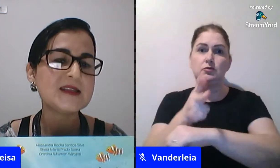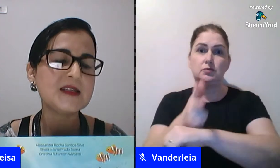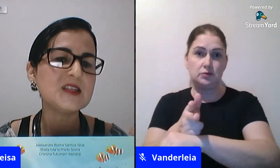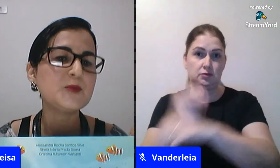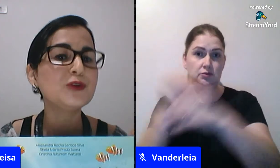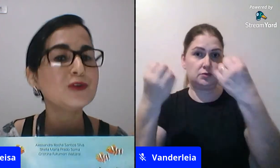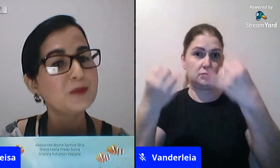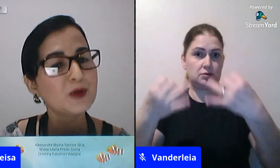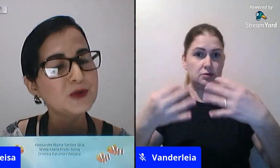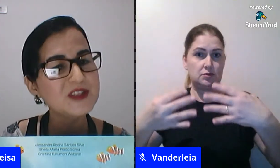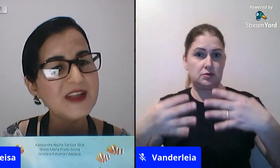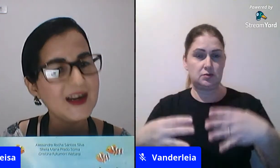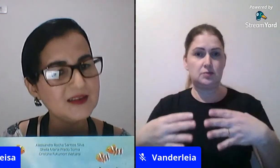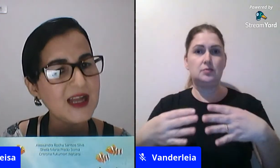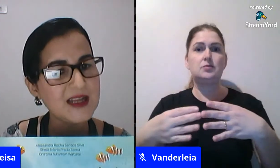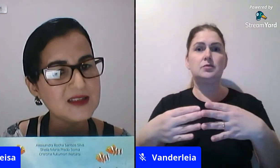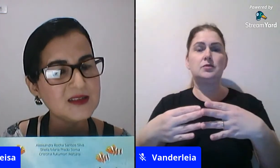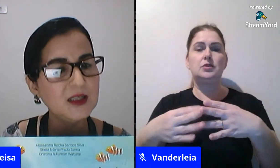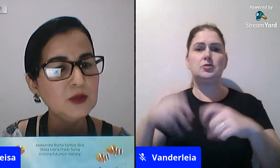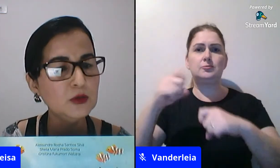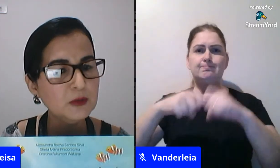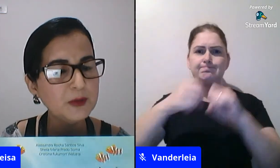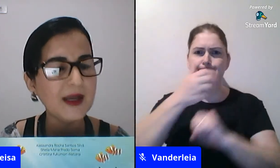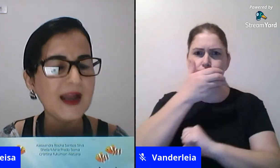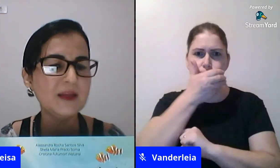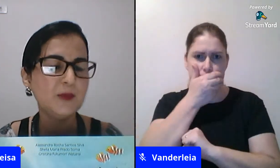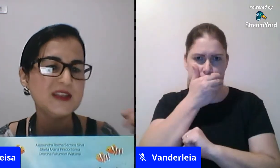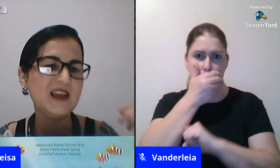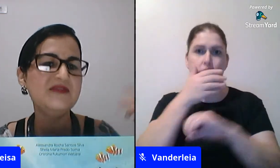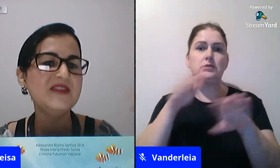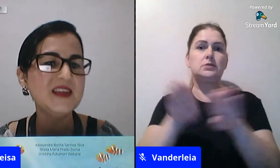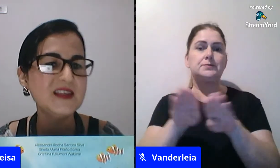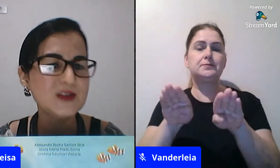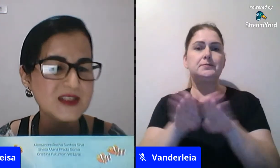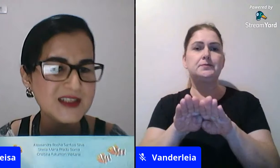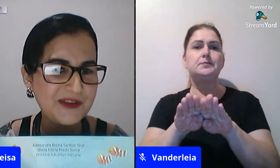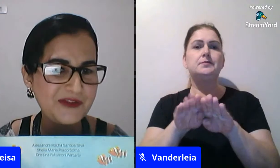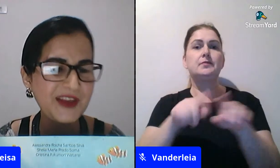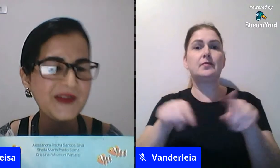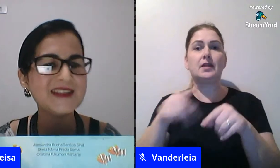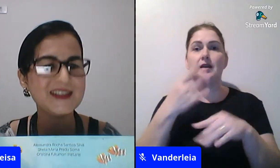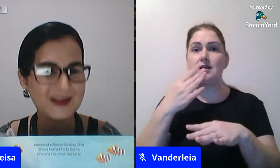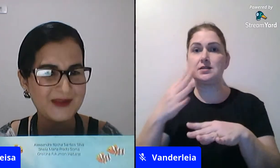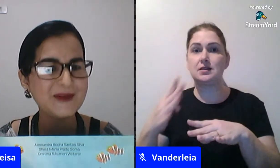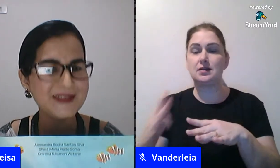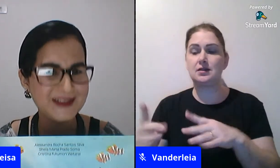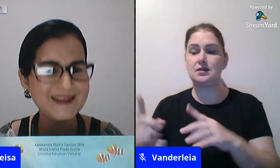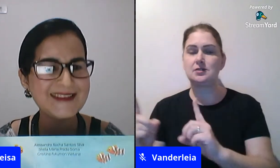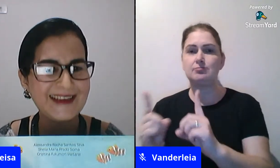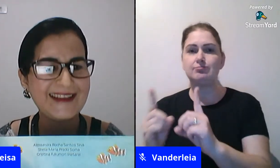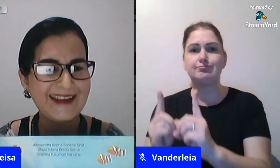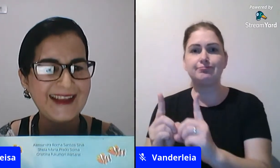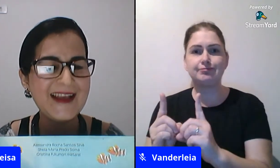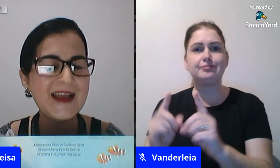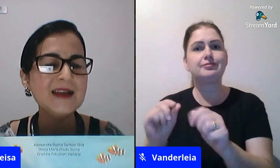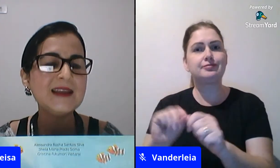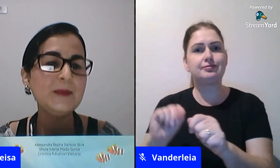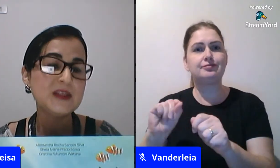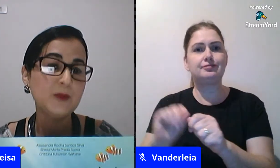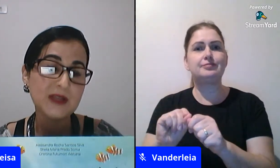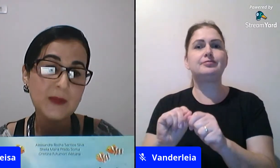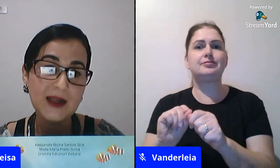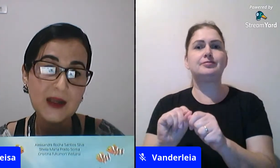as crianças produzirem cartazes em dupla aí depois revisa o que escreveu aí você já trabalha procedimento de escrita né